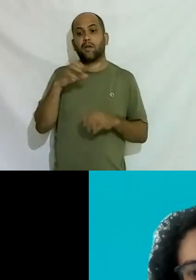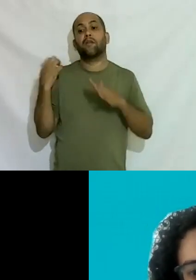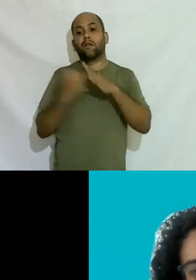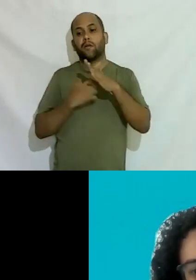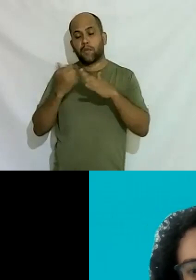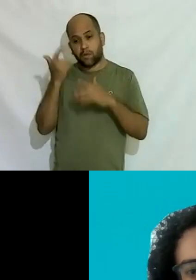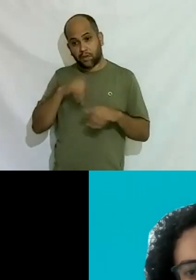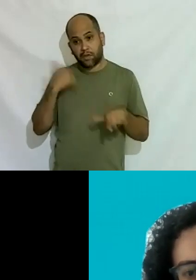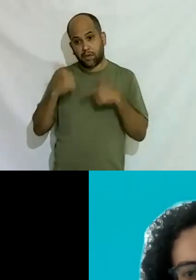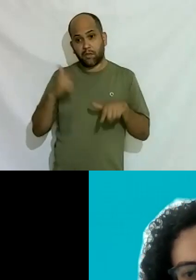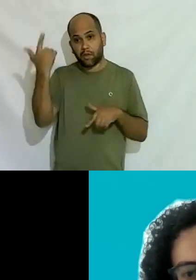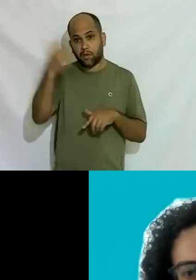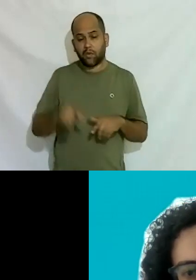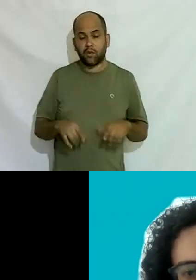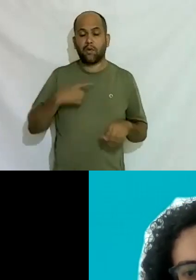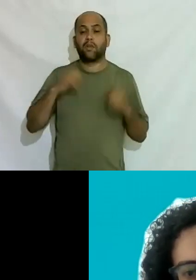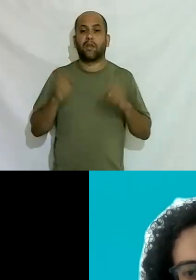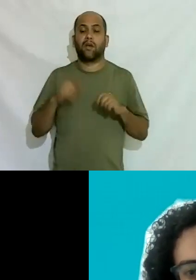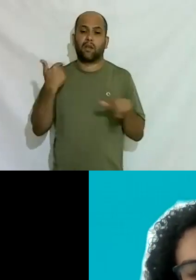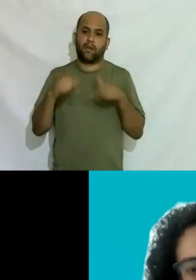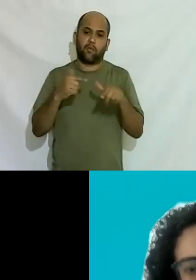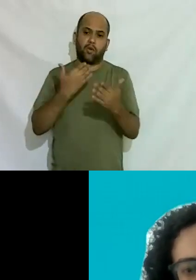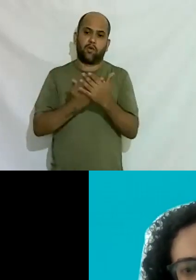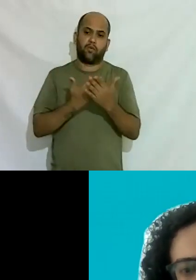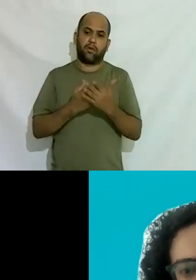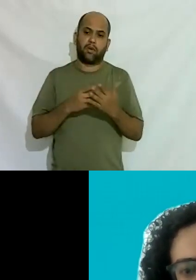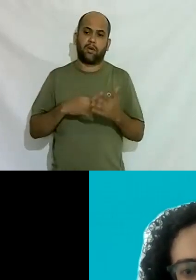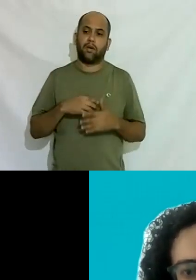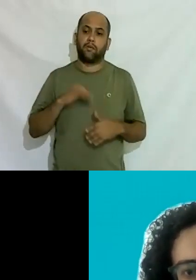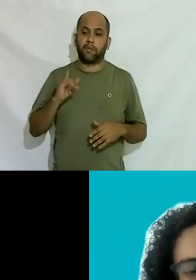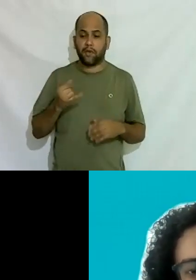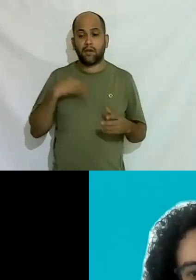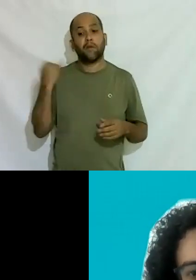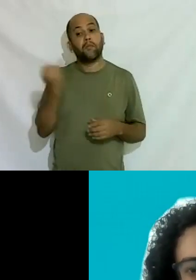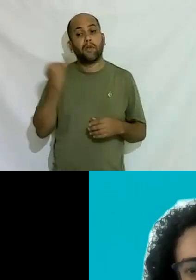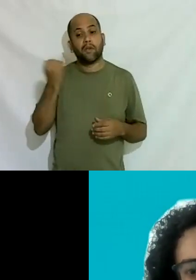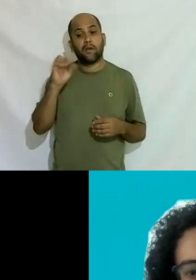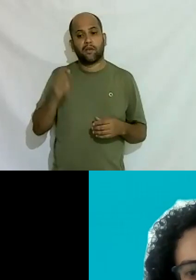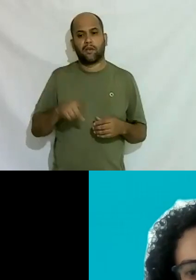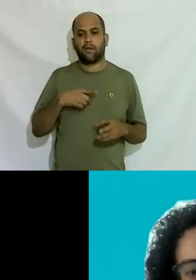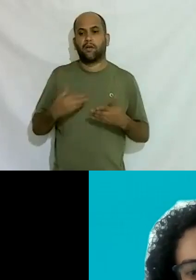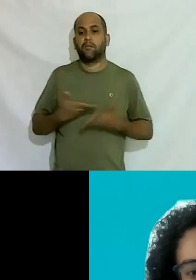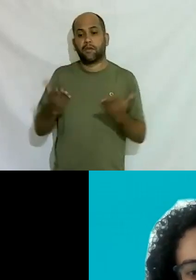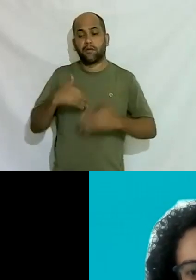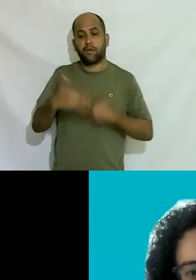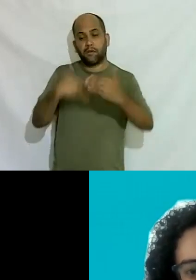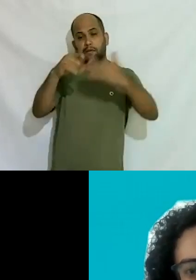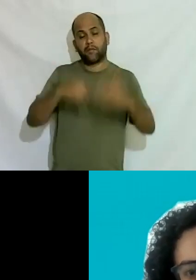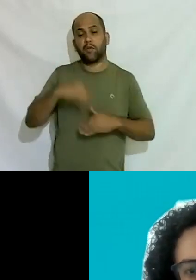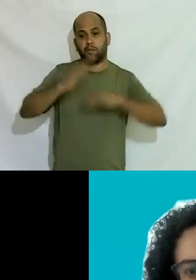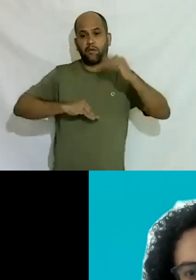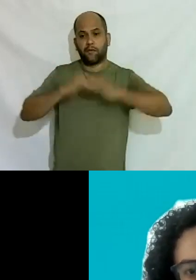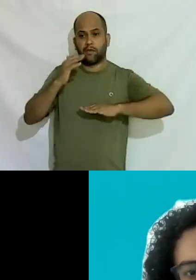empregos né poder trabalhar estudar que é um privilégio mas é importante é para você para seu crescimento profissional sim